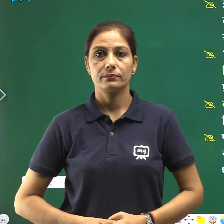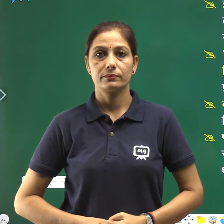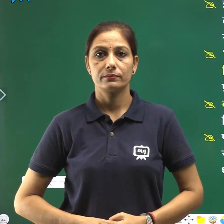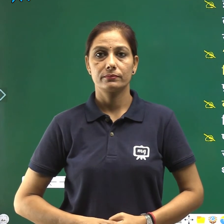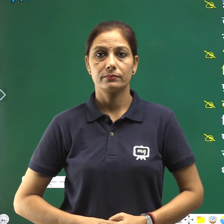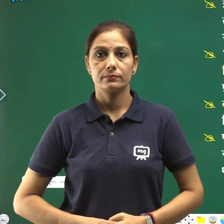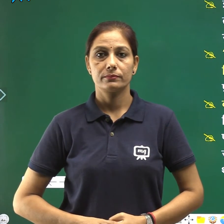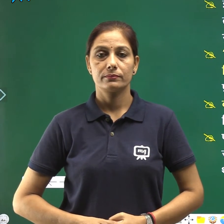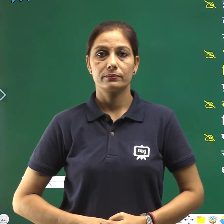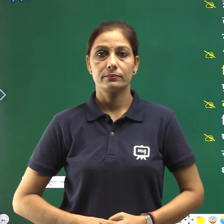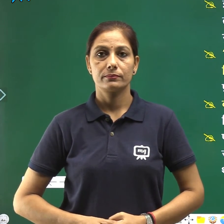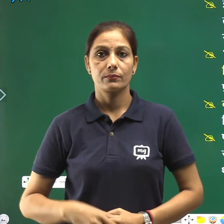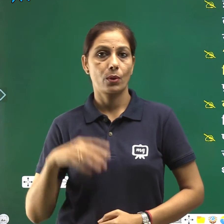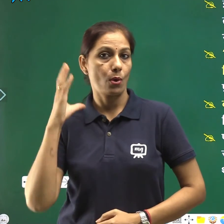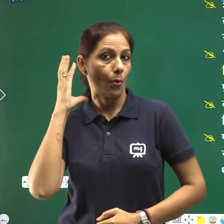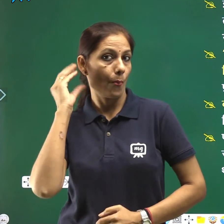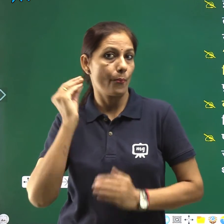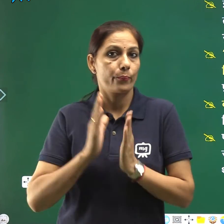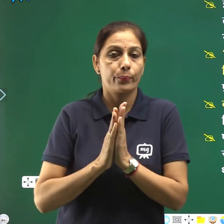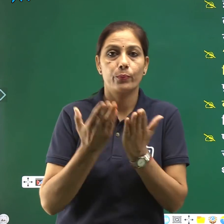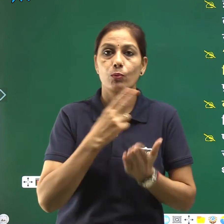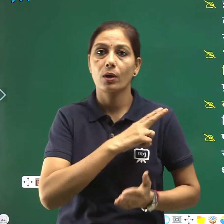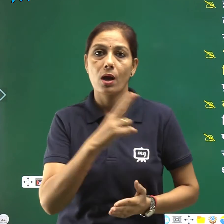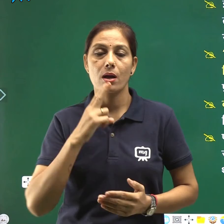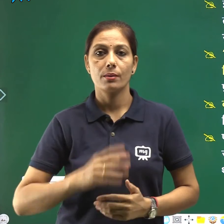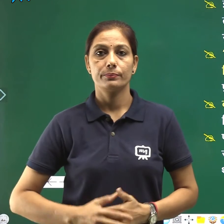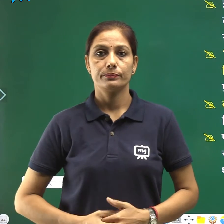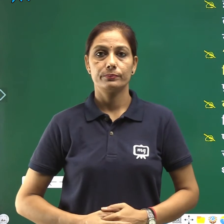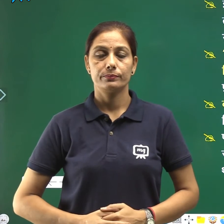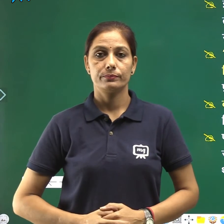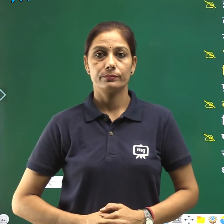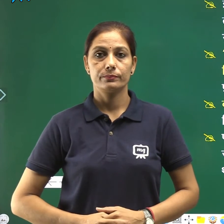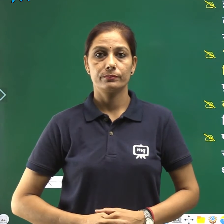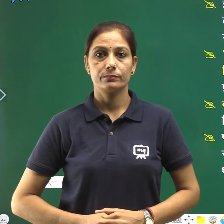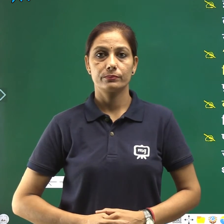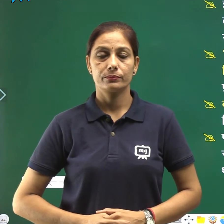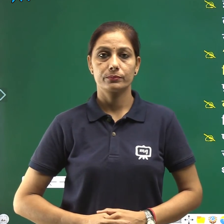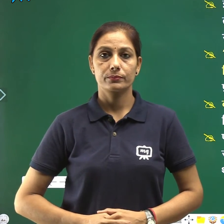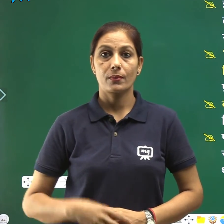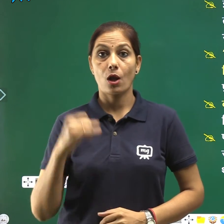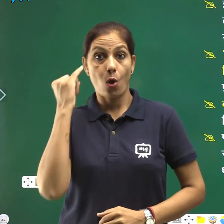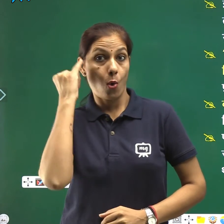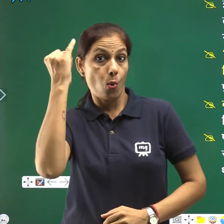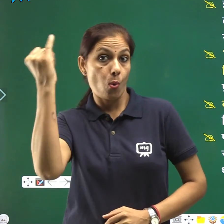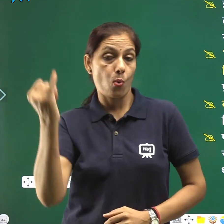रामकता उत्पत्ती और विकास पर शोध पत्र